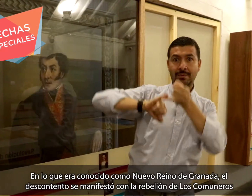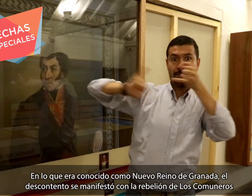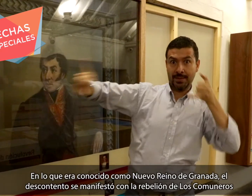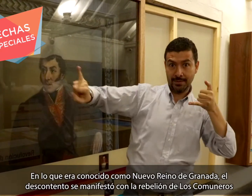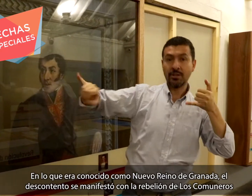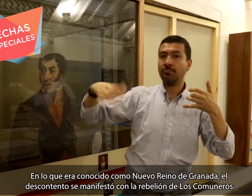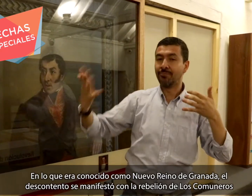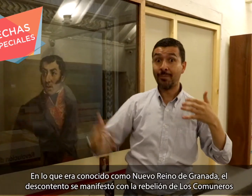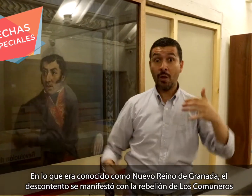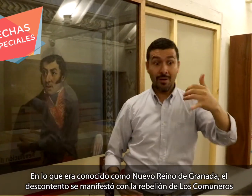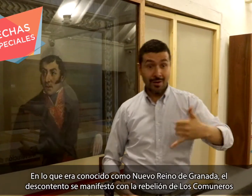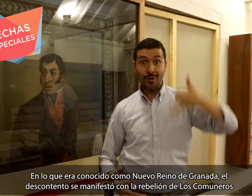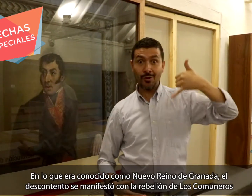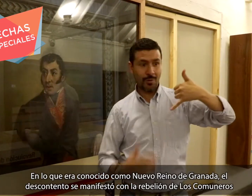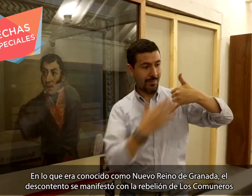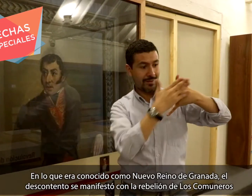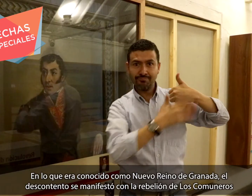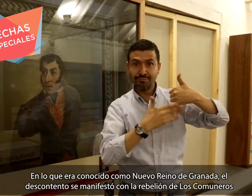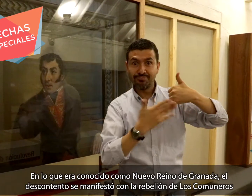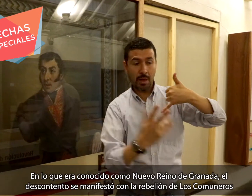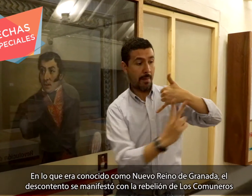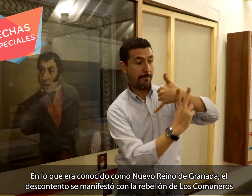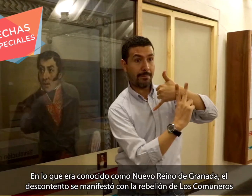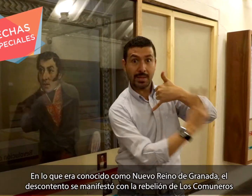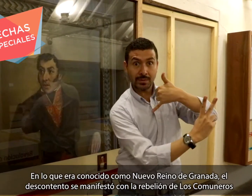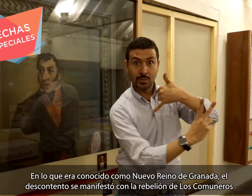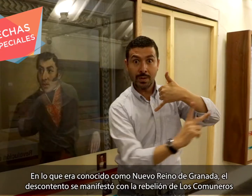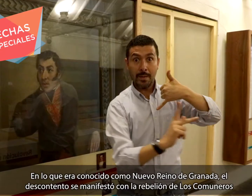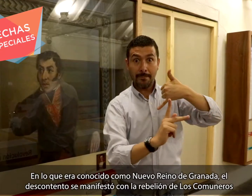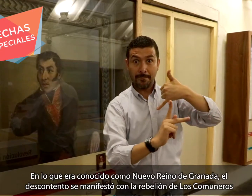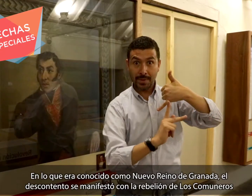descontento se manifestó con la rebelión de los comuneros.